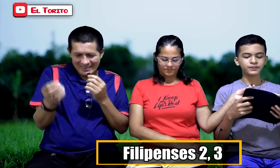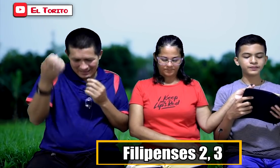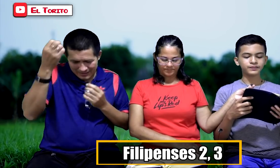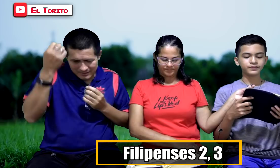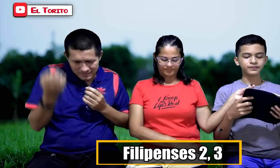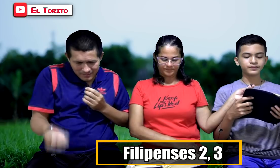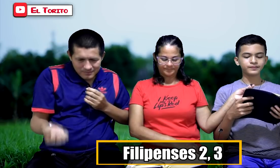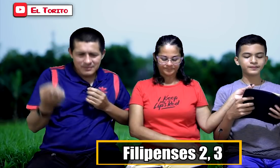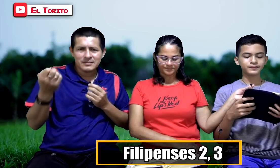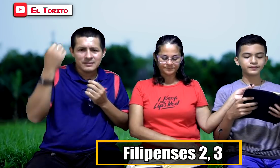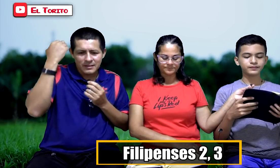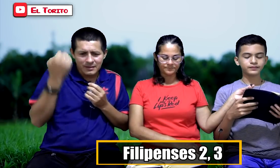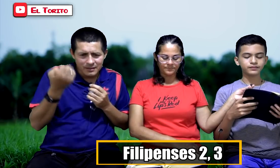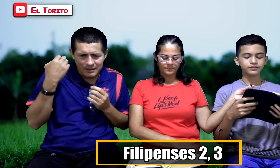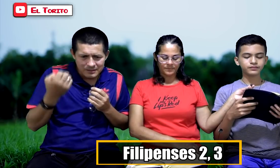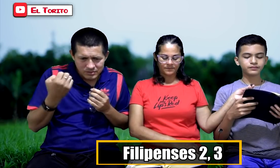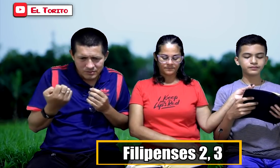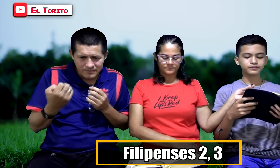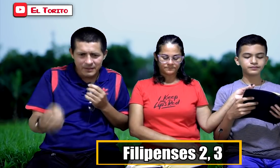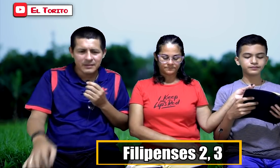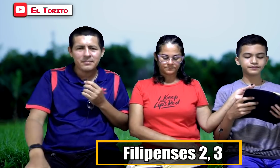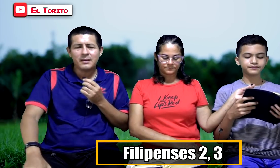Acepten, dejen la soberbia.